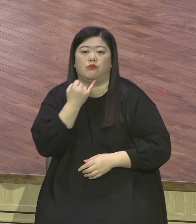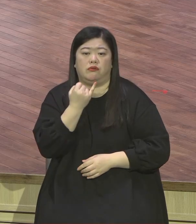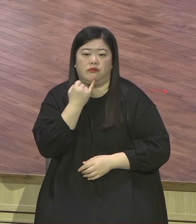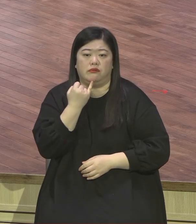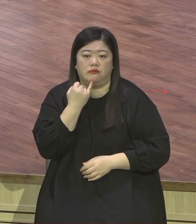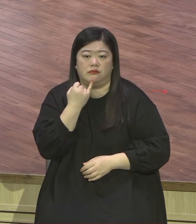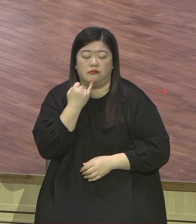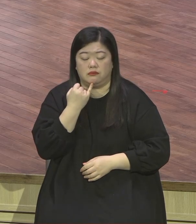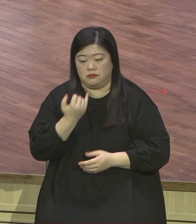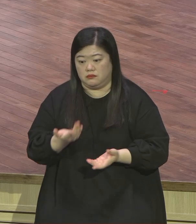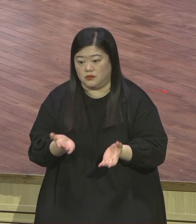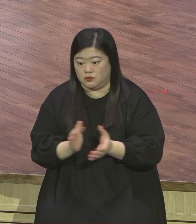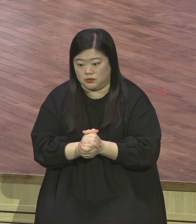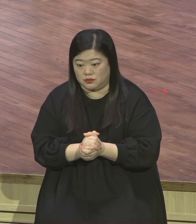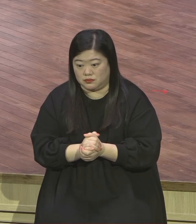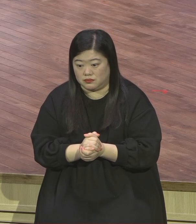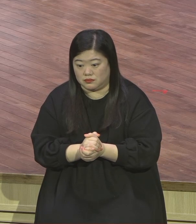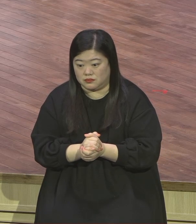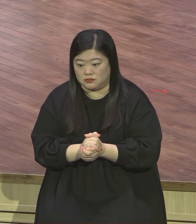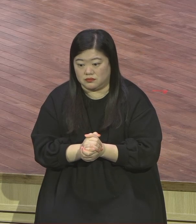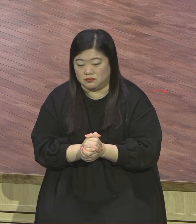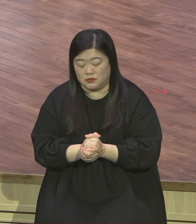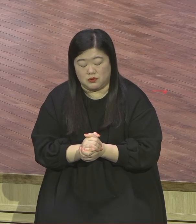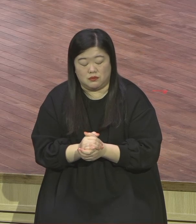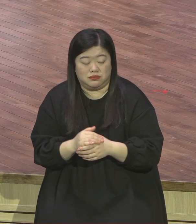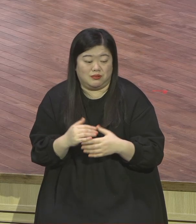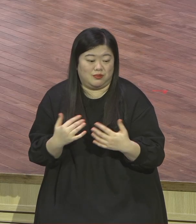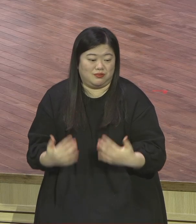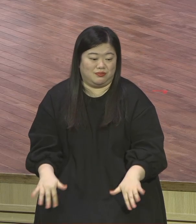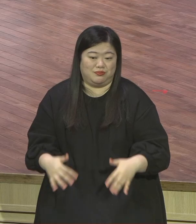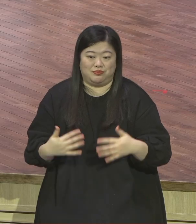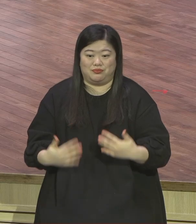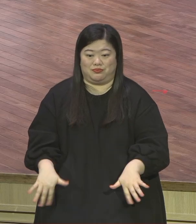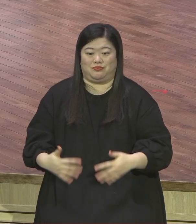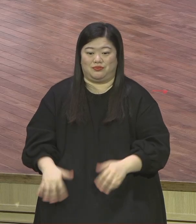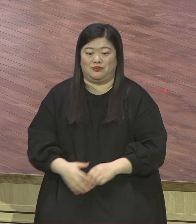이 정도입니다 그리스도를 발견한 자의 모습